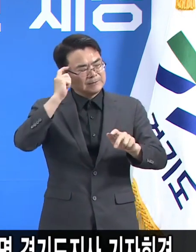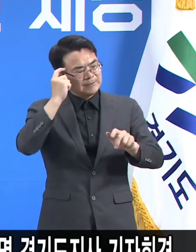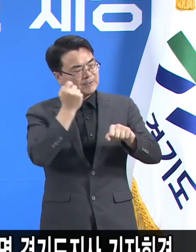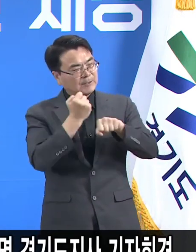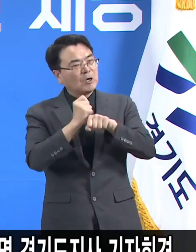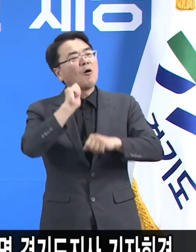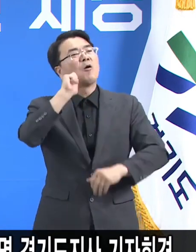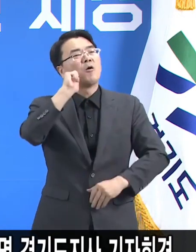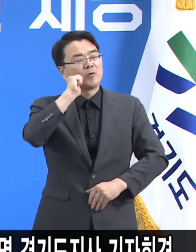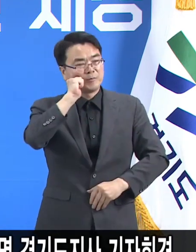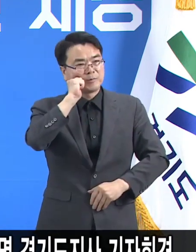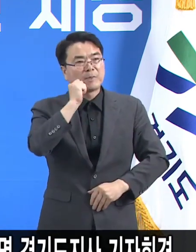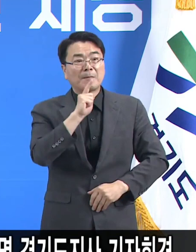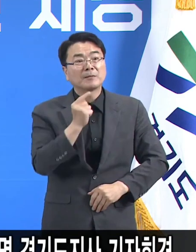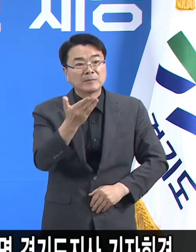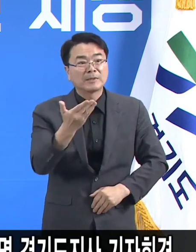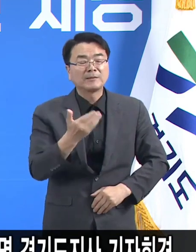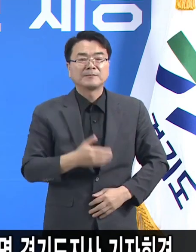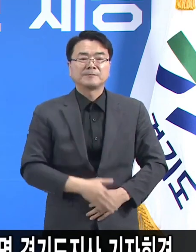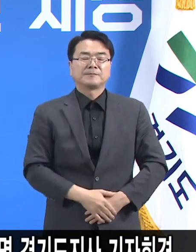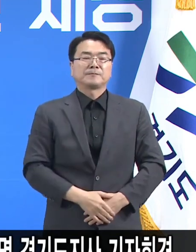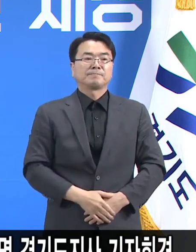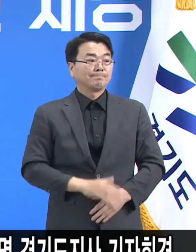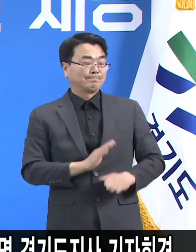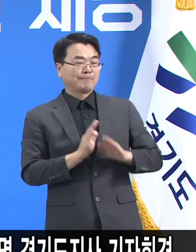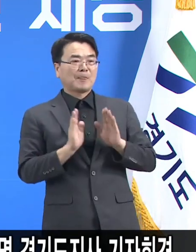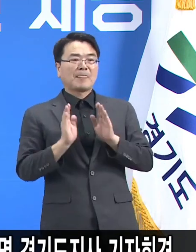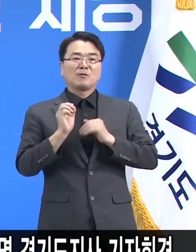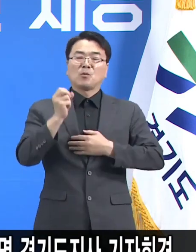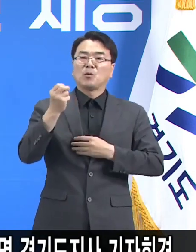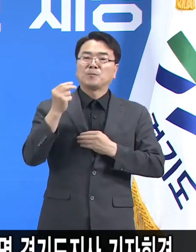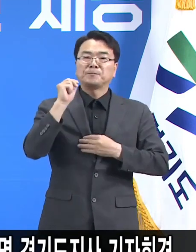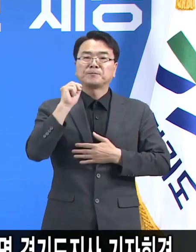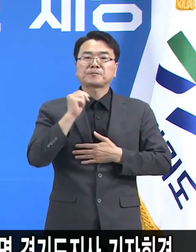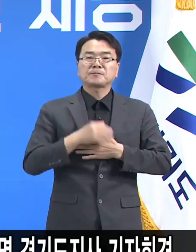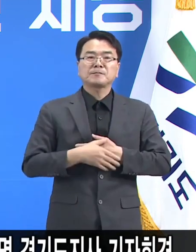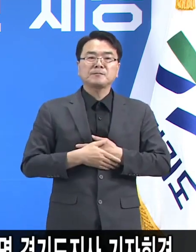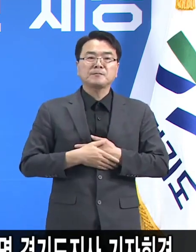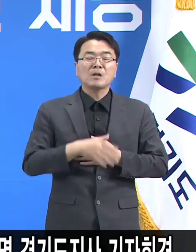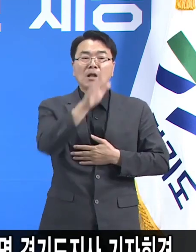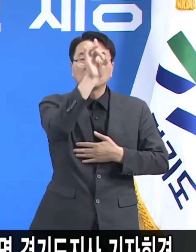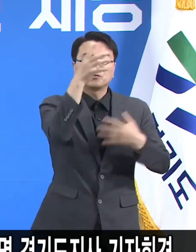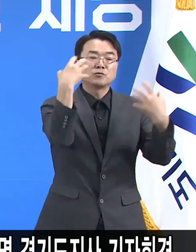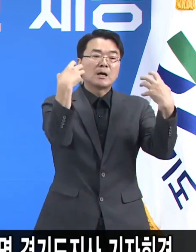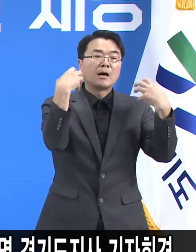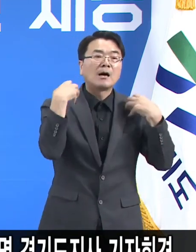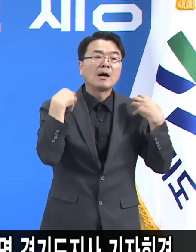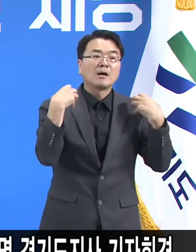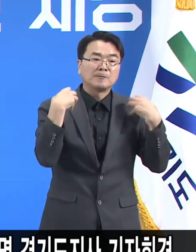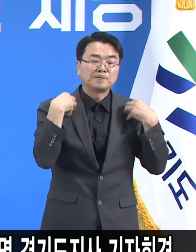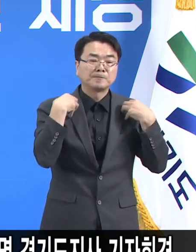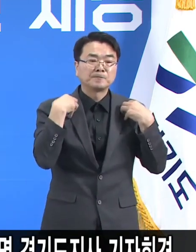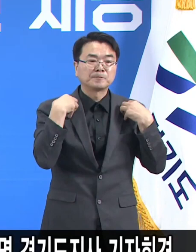말씀드립니다. 매일경제 이석 그리고 이제 중앙정부가 하는